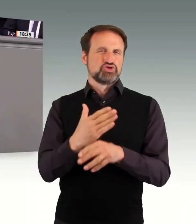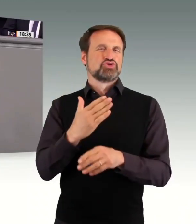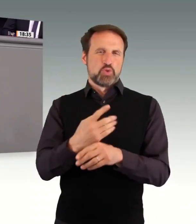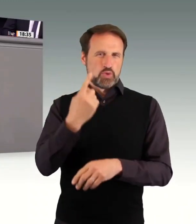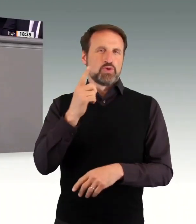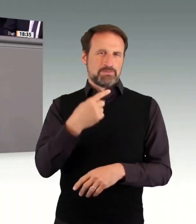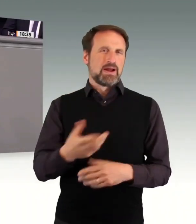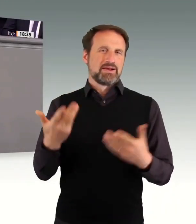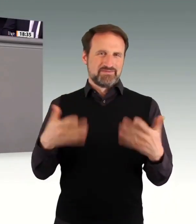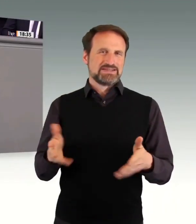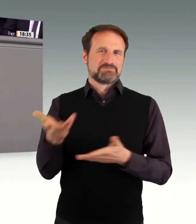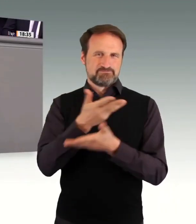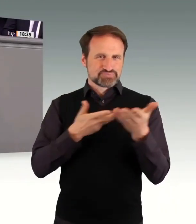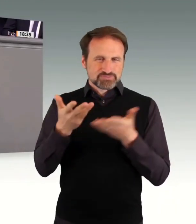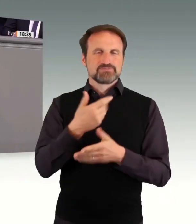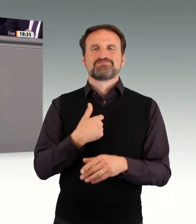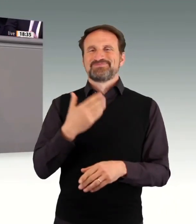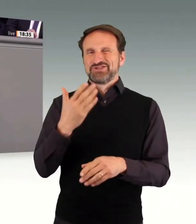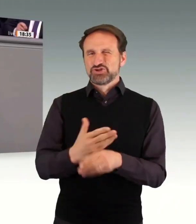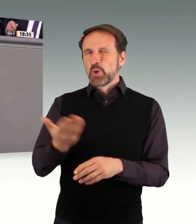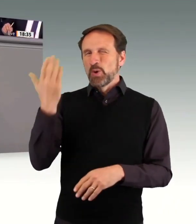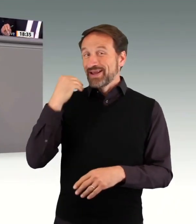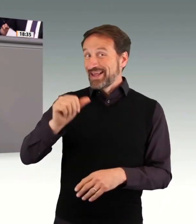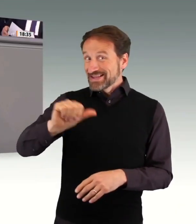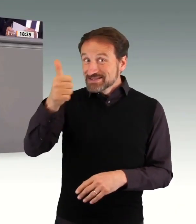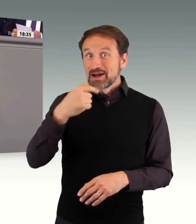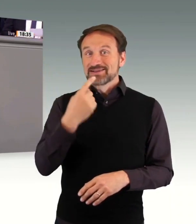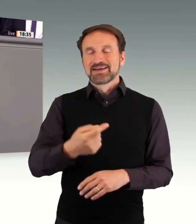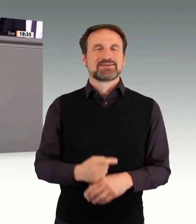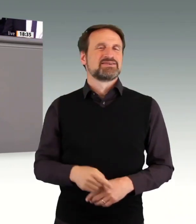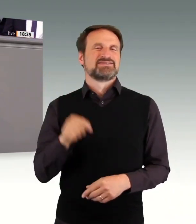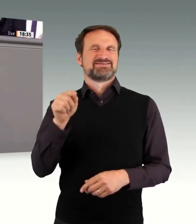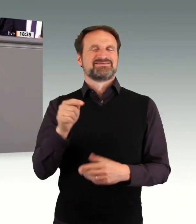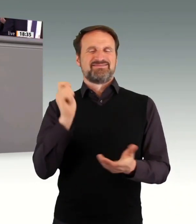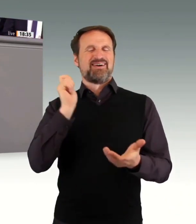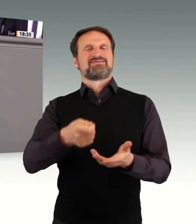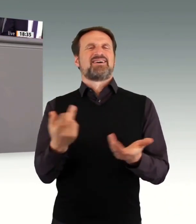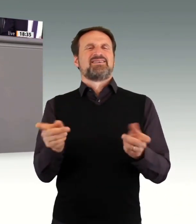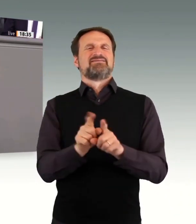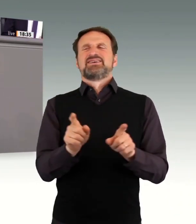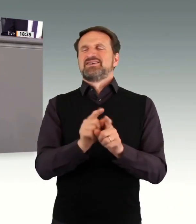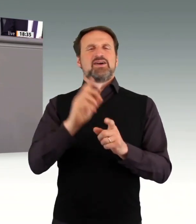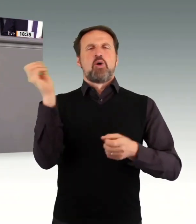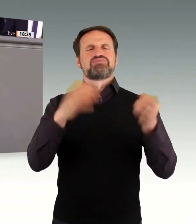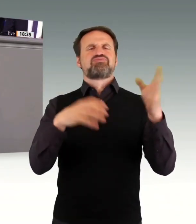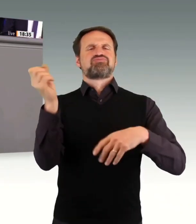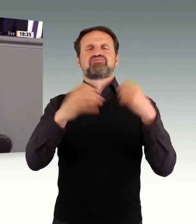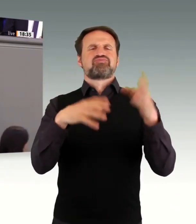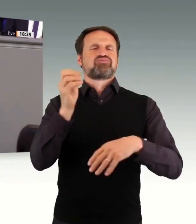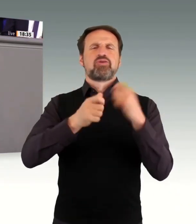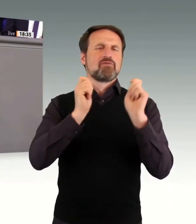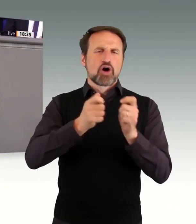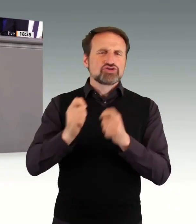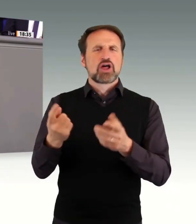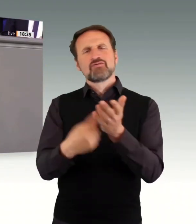beim ersten Mal gesagt, dass dieser Antrag grundsätzlich erstmal ein Rundumschlag von zusammengewürfelten Vorschlägen und Forderungen sind,